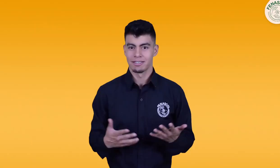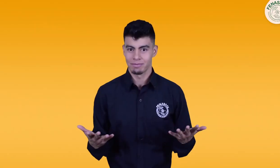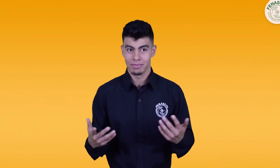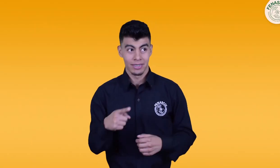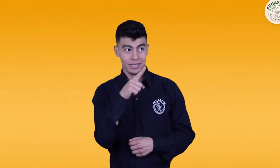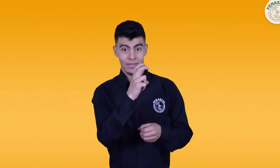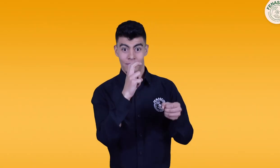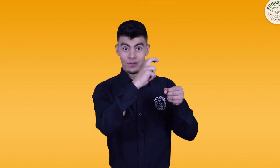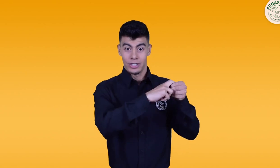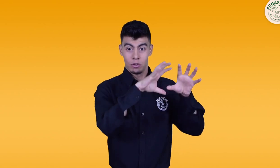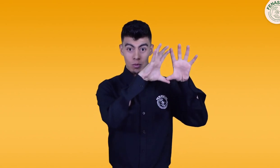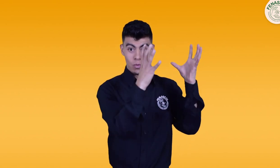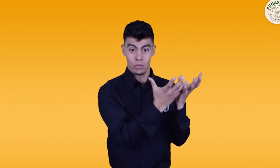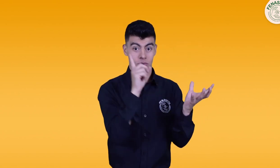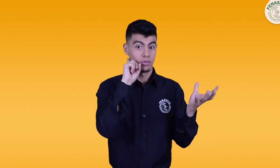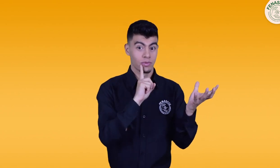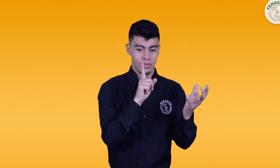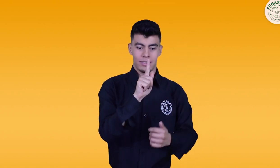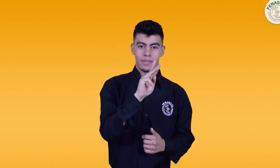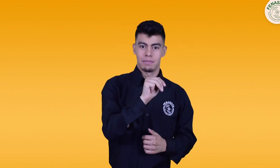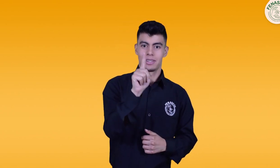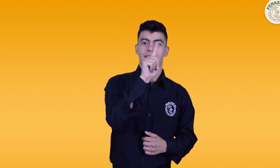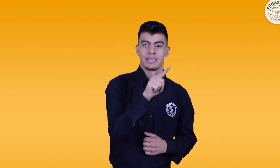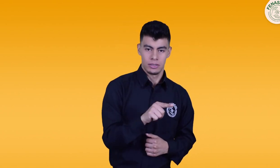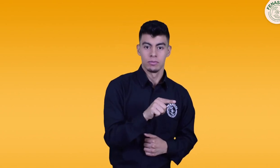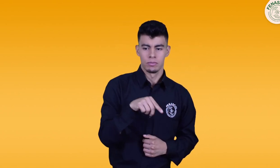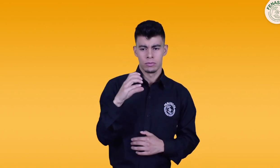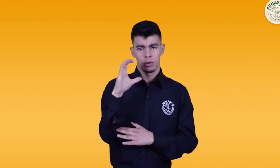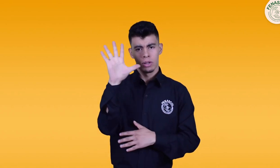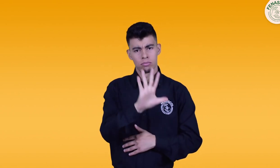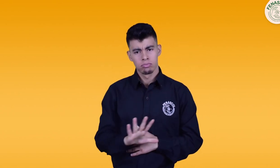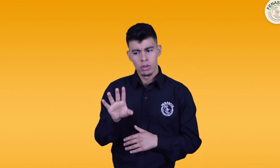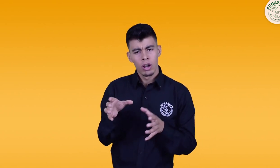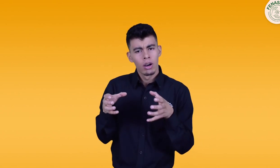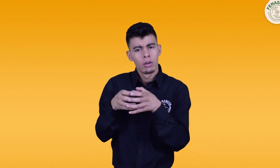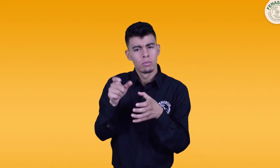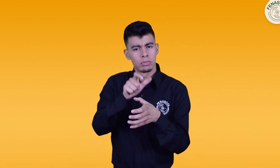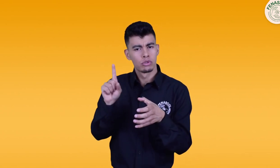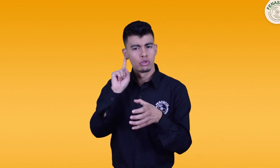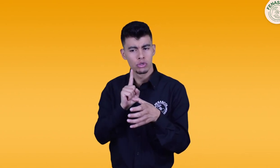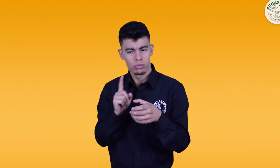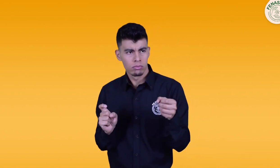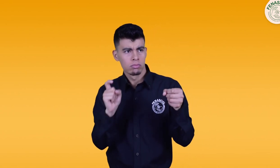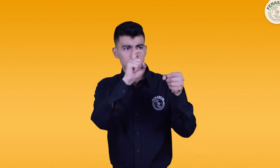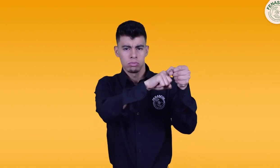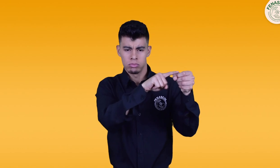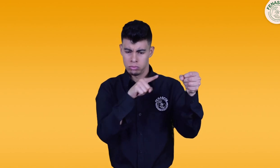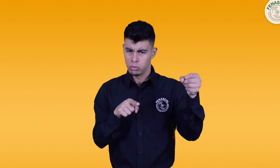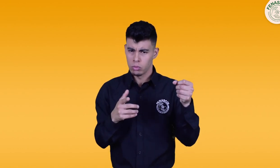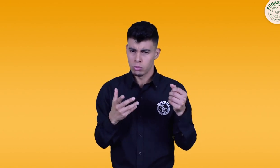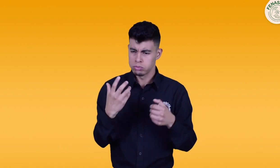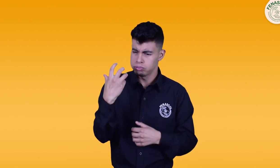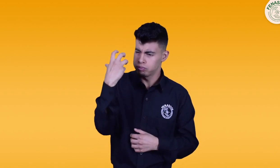¿Cómo fue que se vinculó el Movimiento Asociativo de Personas Sordas de Colombia a la Federación Mundial de Sordos, FMS?